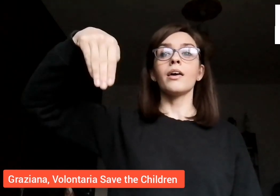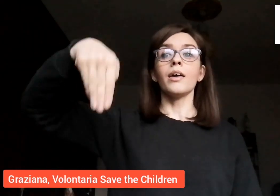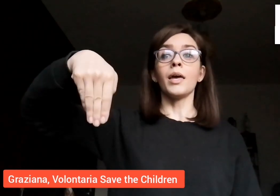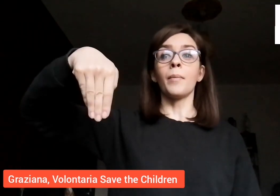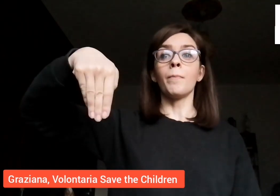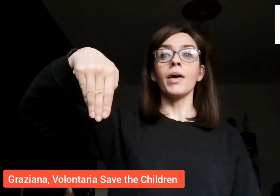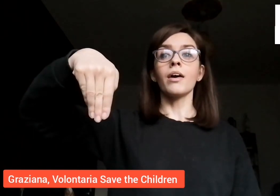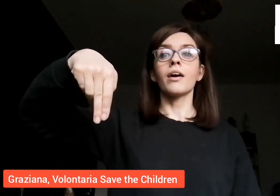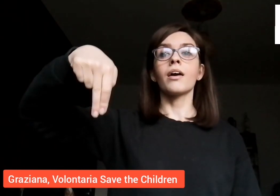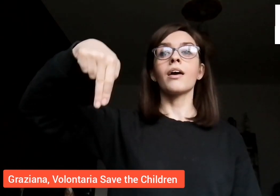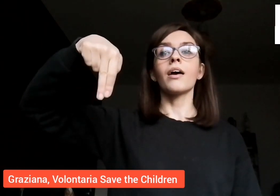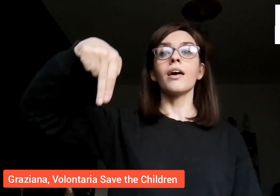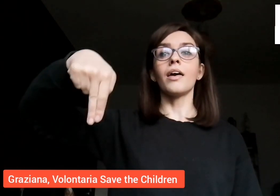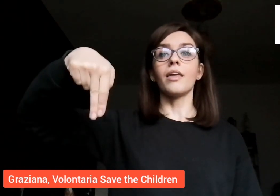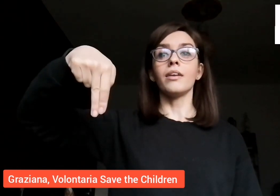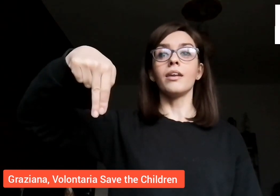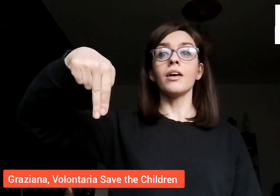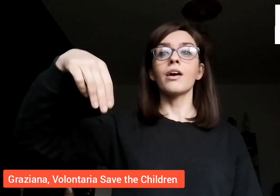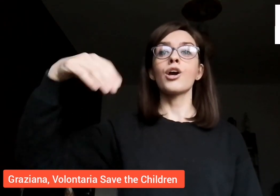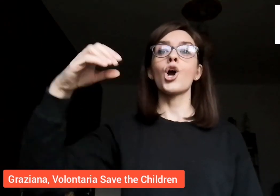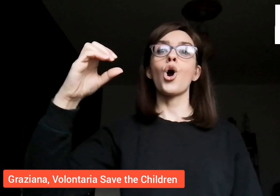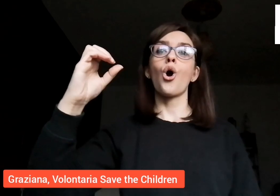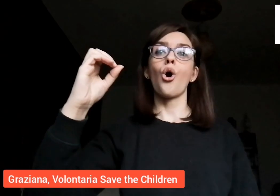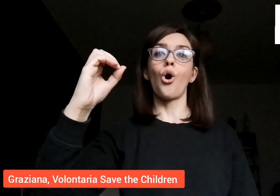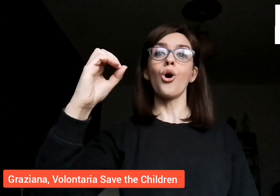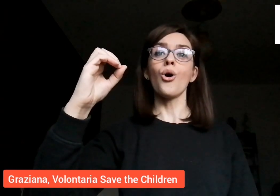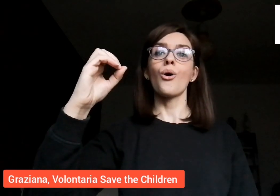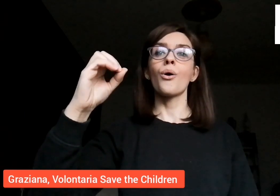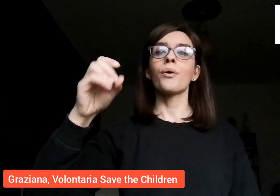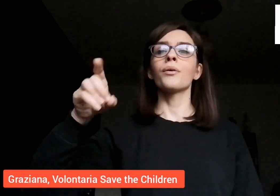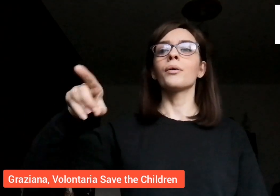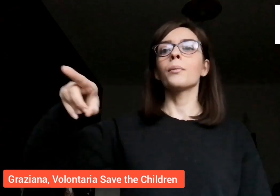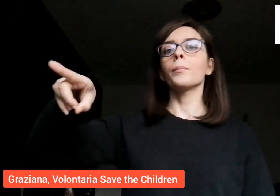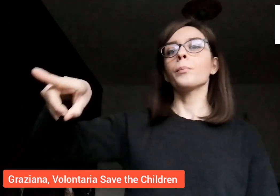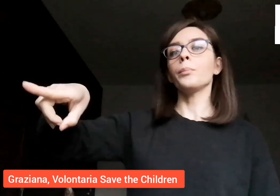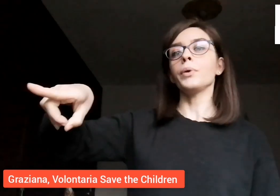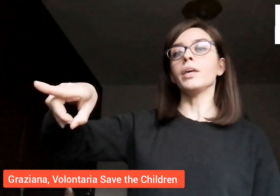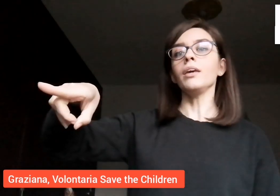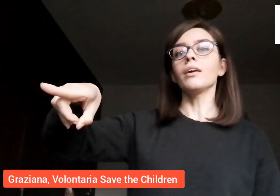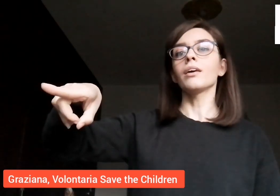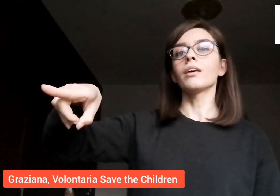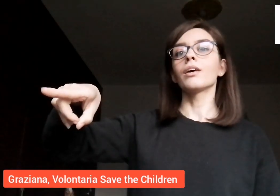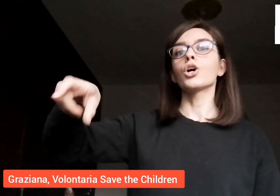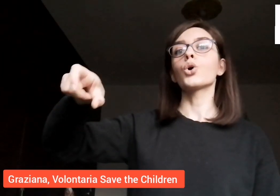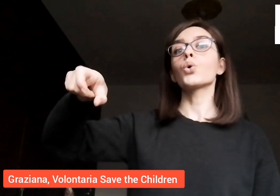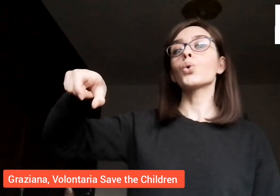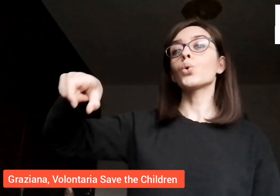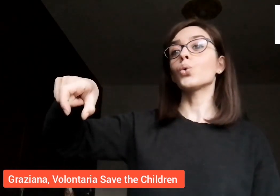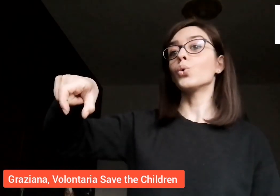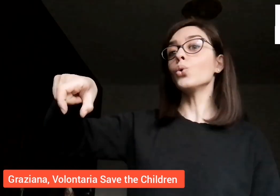M, N, O, P, Q,